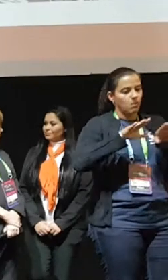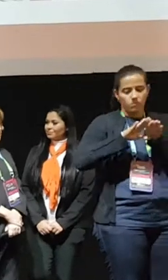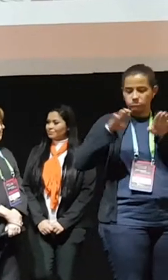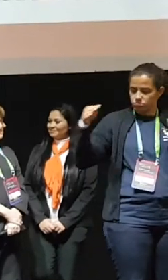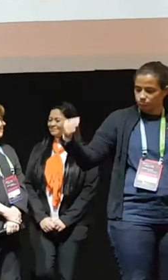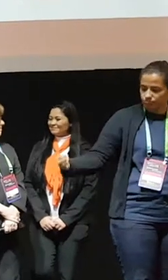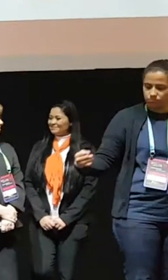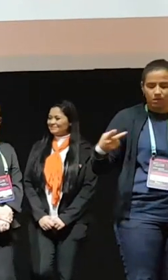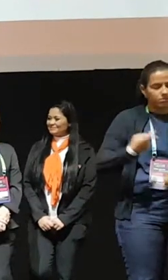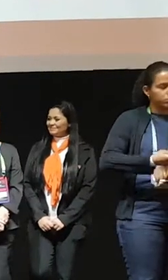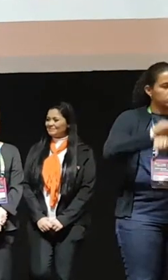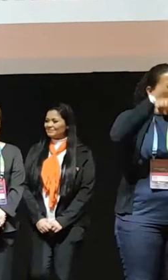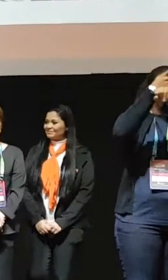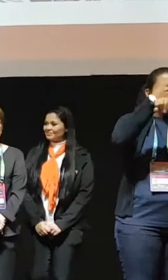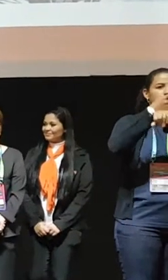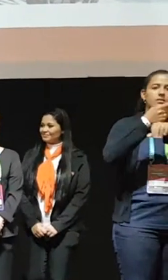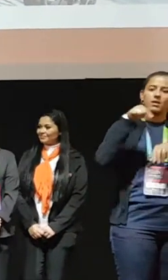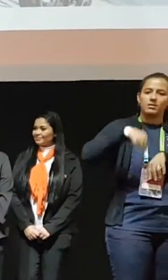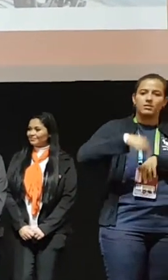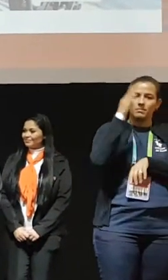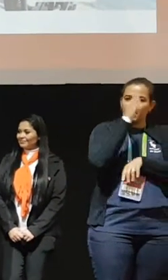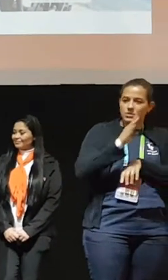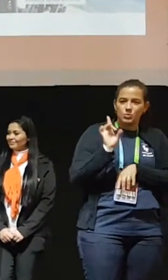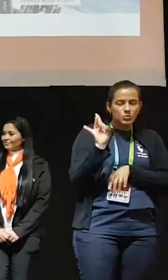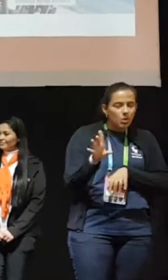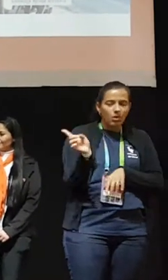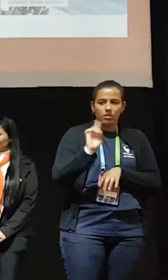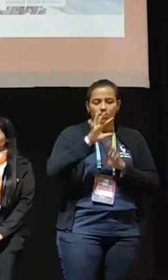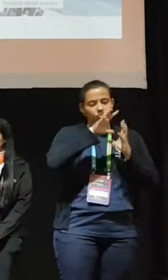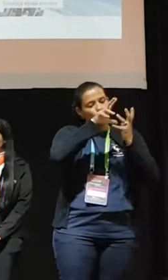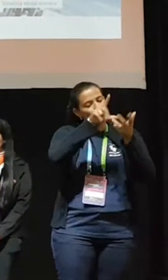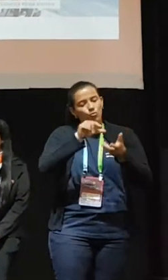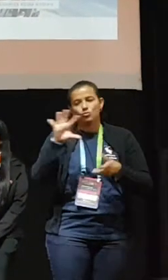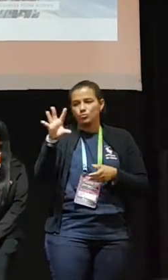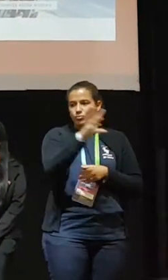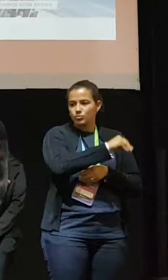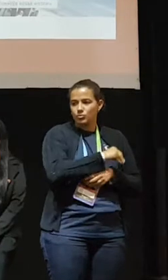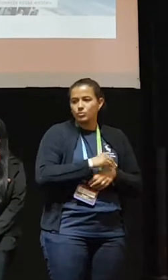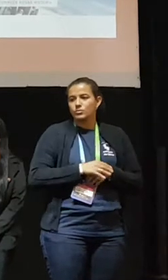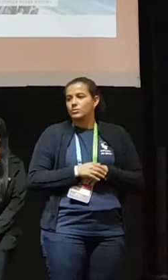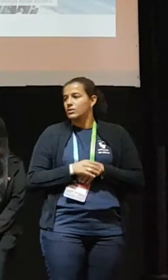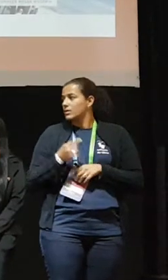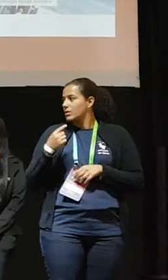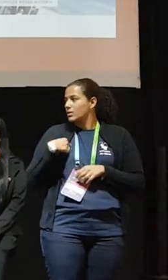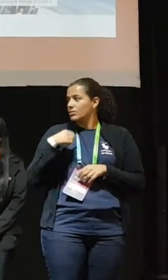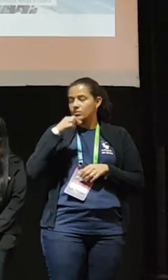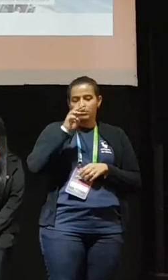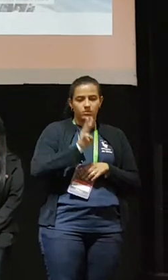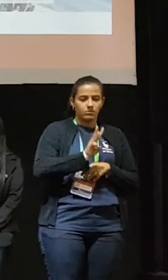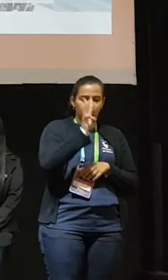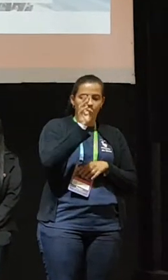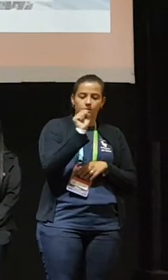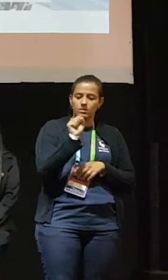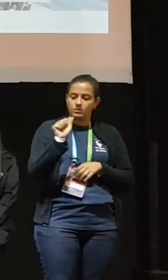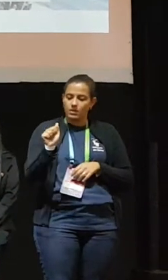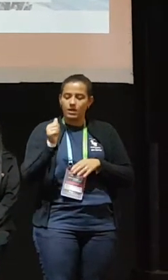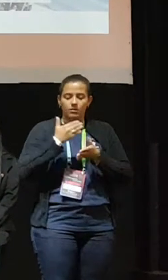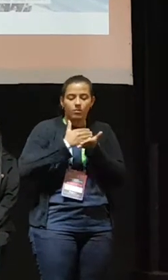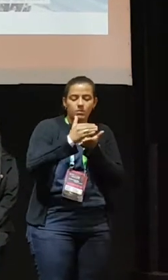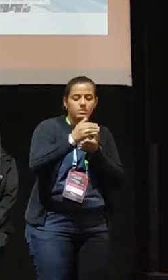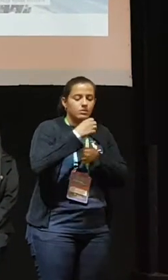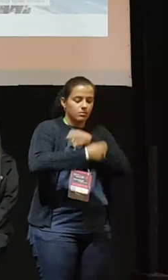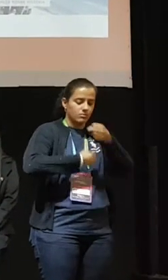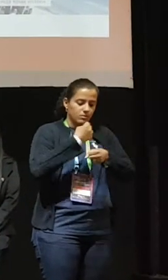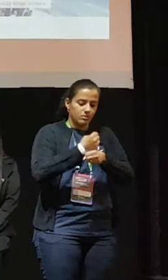não só aqui no Brasil, mas mundial. Eu fui envolvido no meu WSA desde 2011, e realmente o Brasil está se